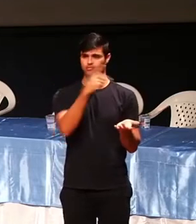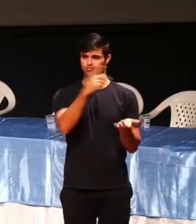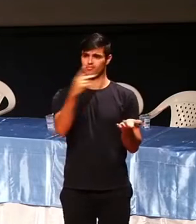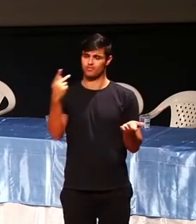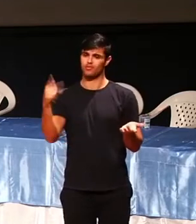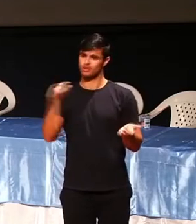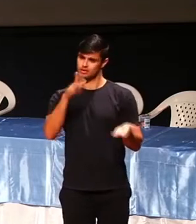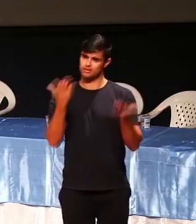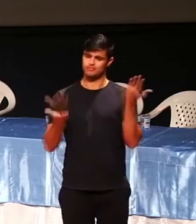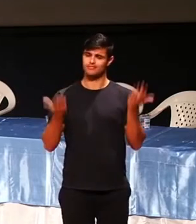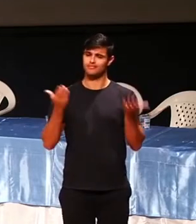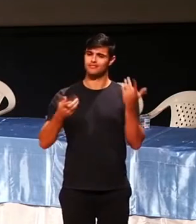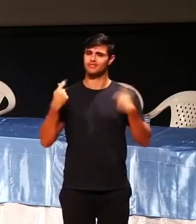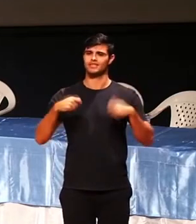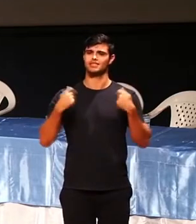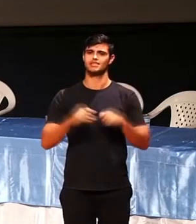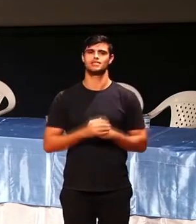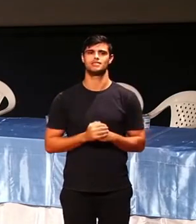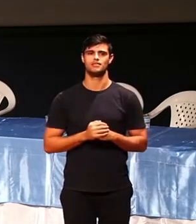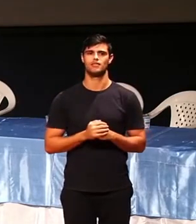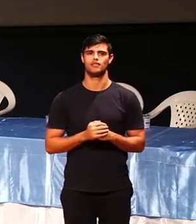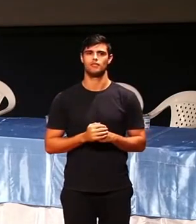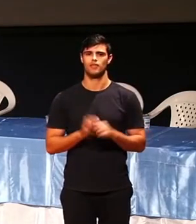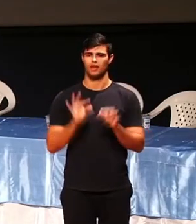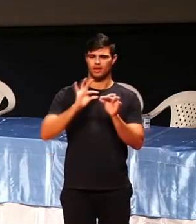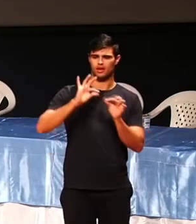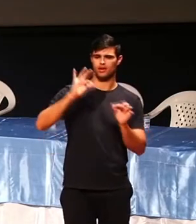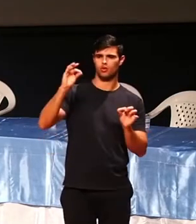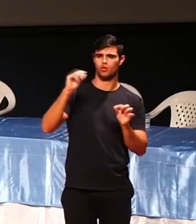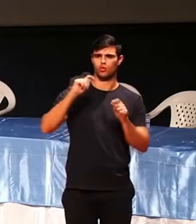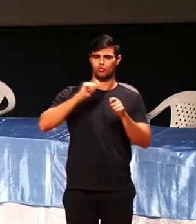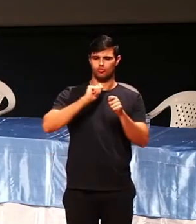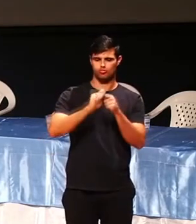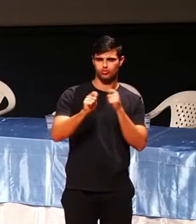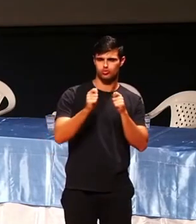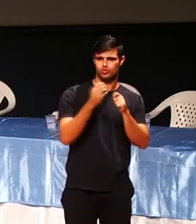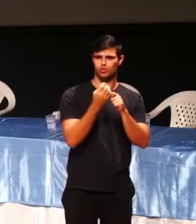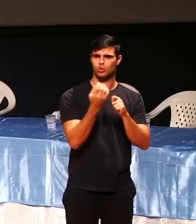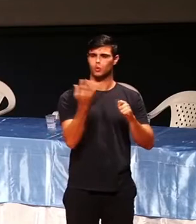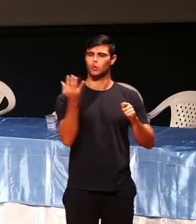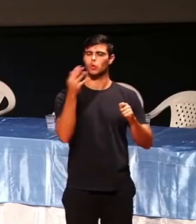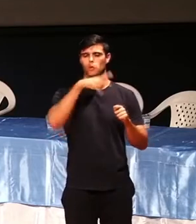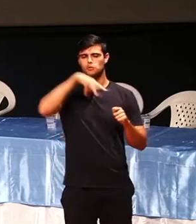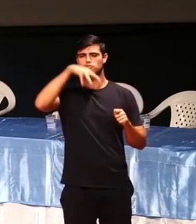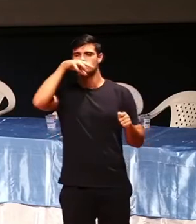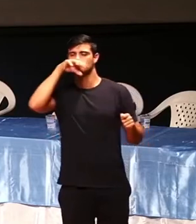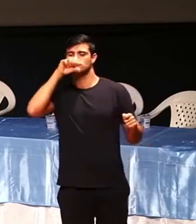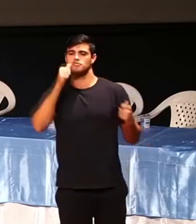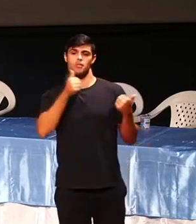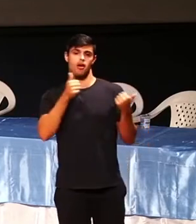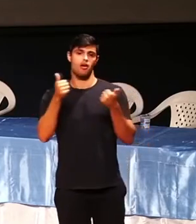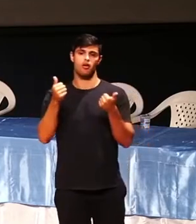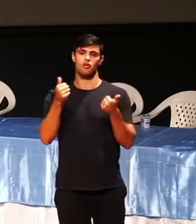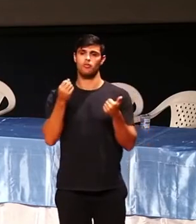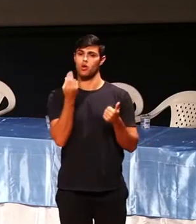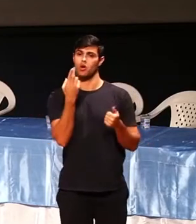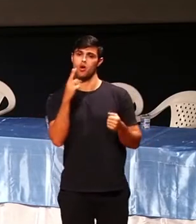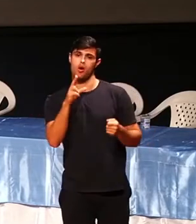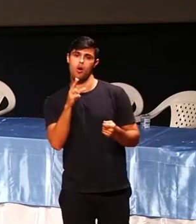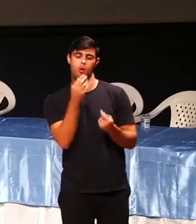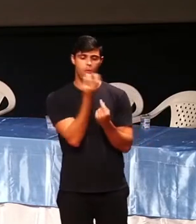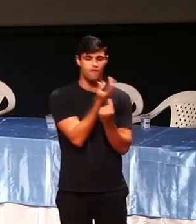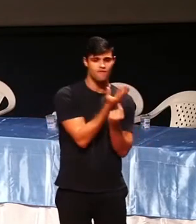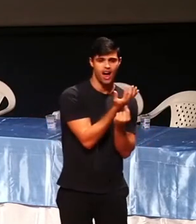Acende um incenso ou acende uma vela. Depende da tua crença. Acende um baseado. Não.